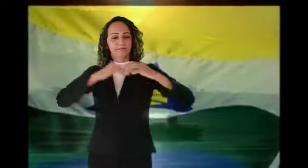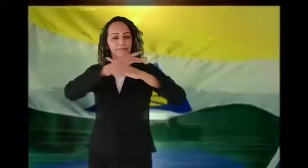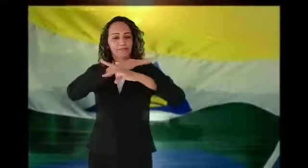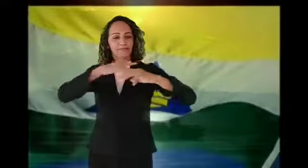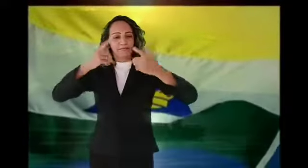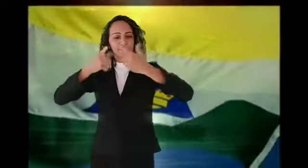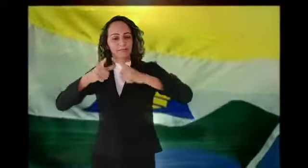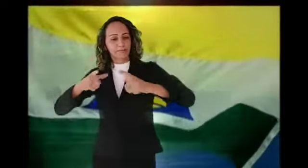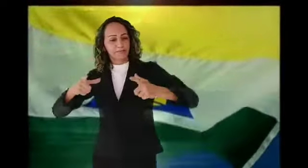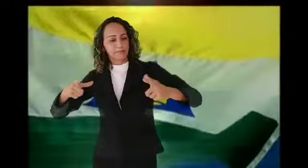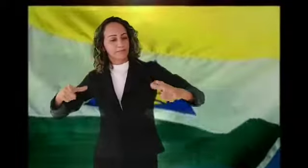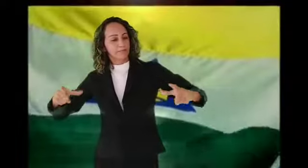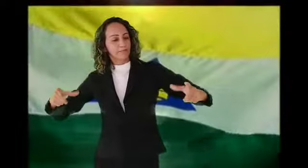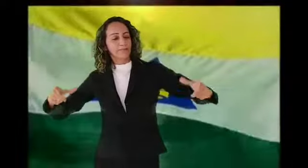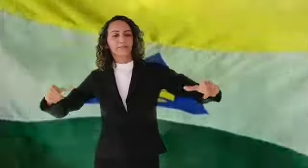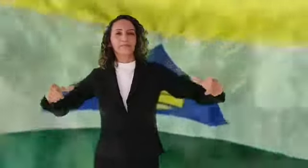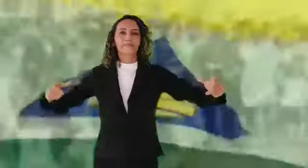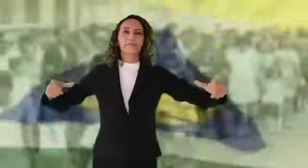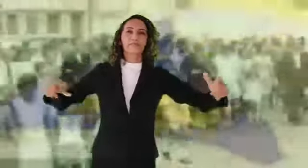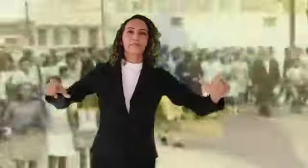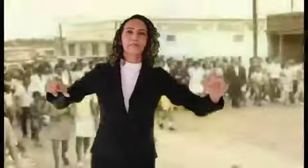Imperatriz Crescente